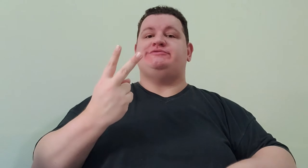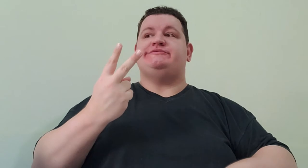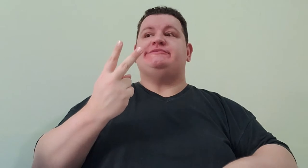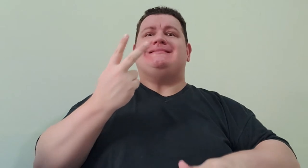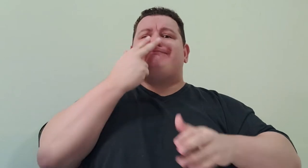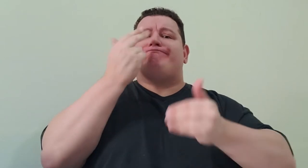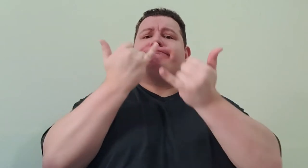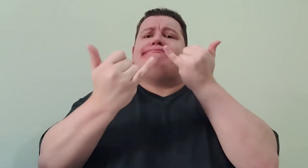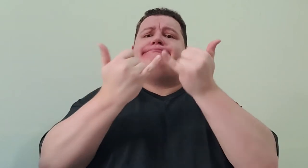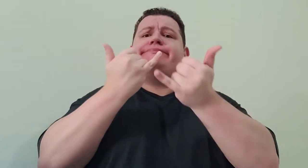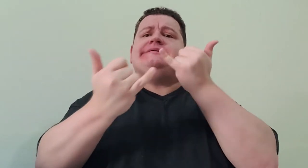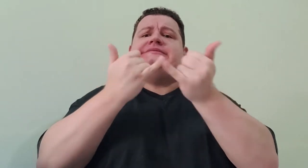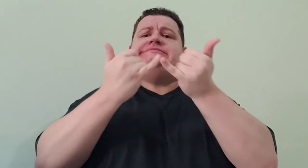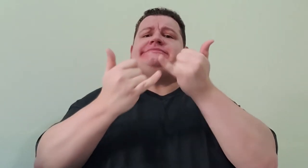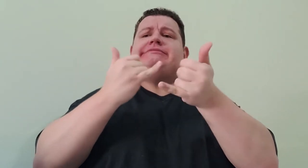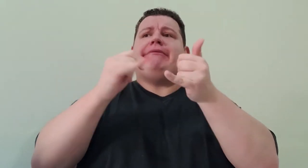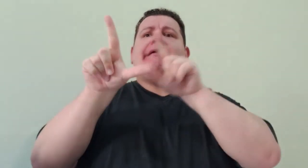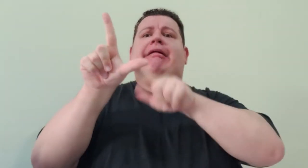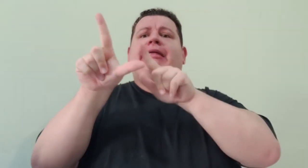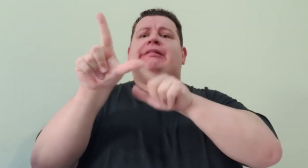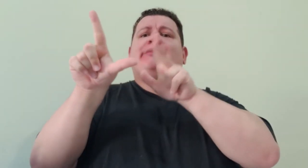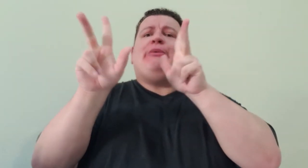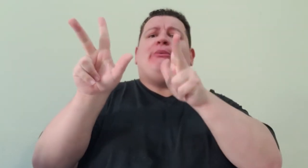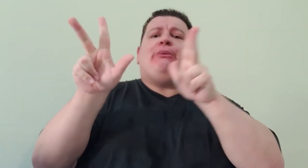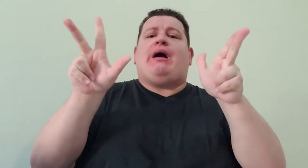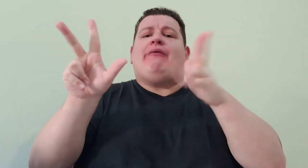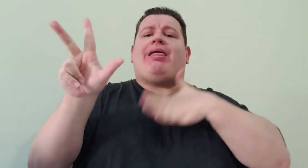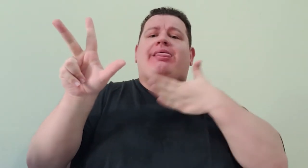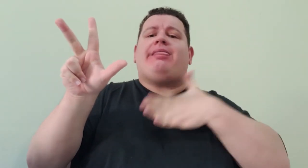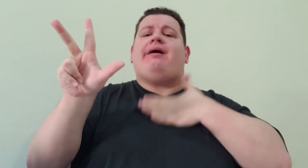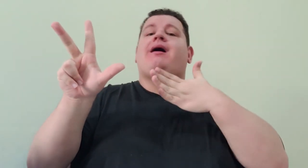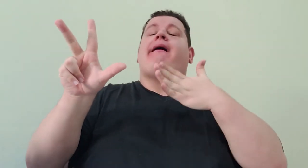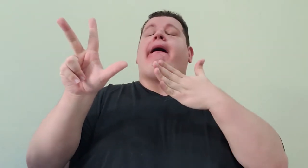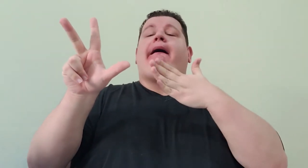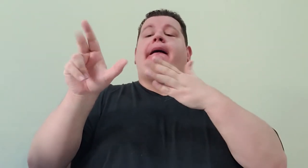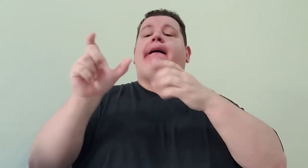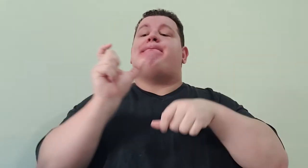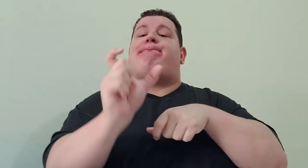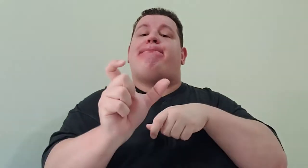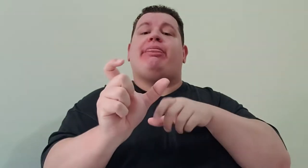um som parecido. Ficando fora de contexto. São vários problemas.